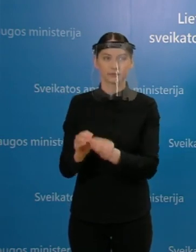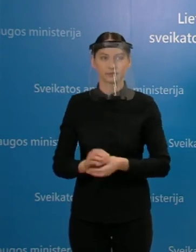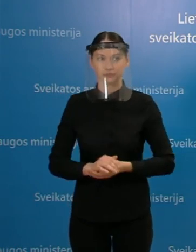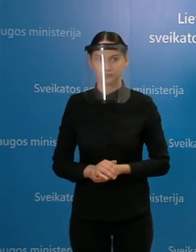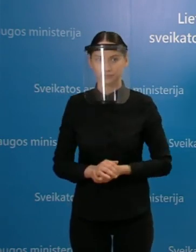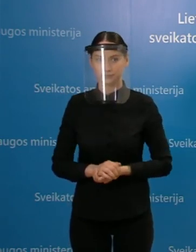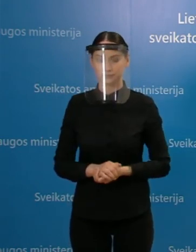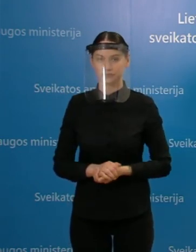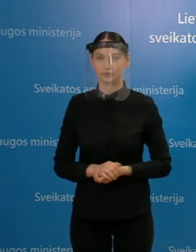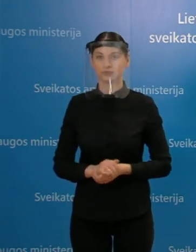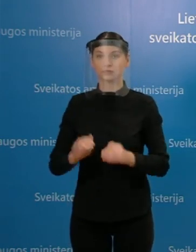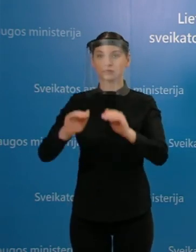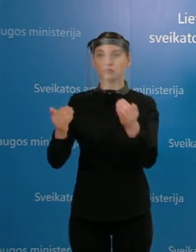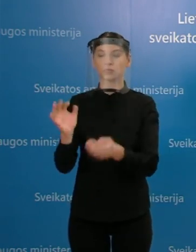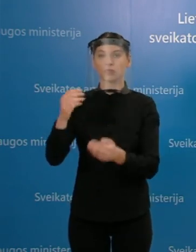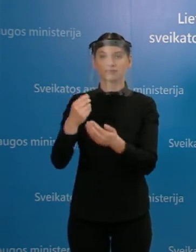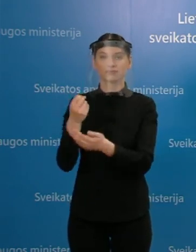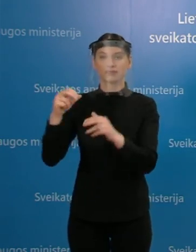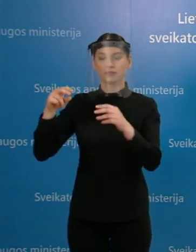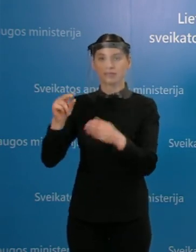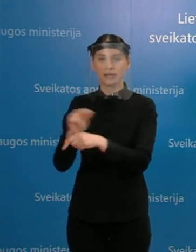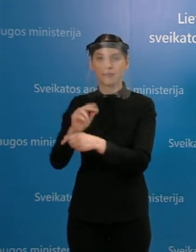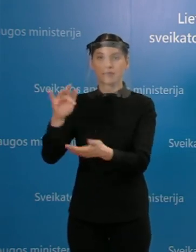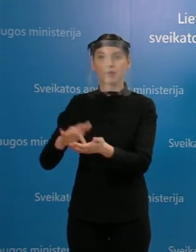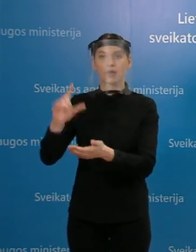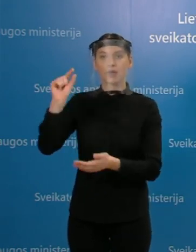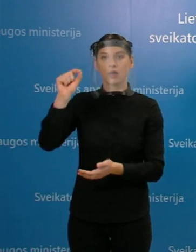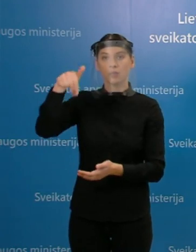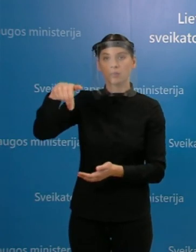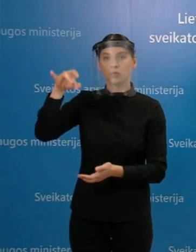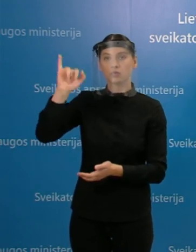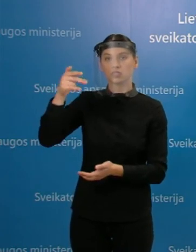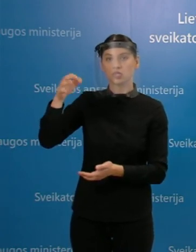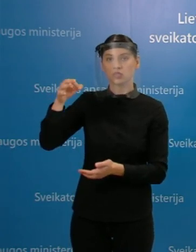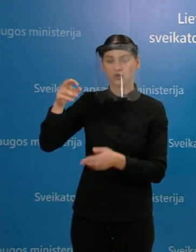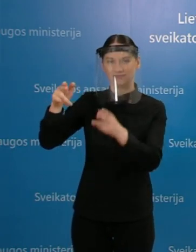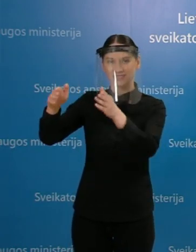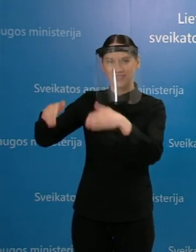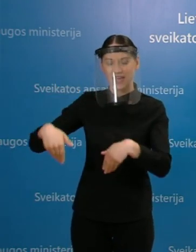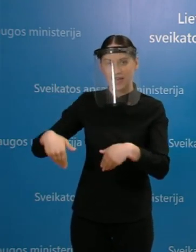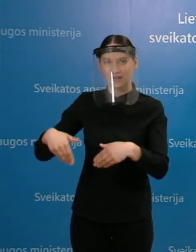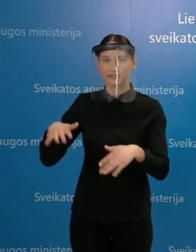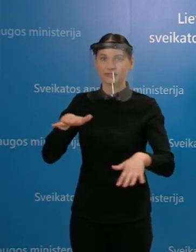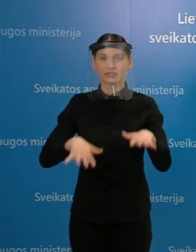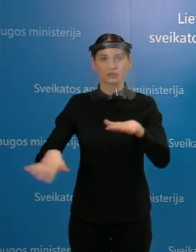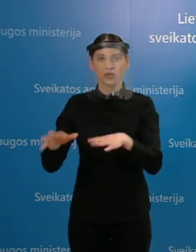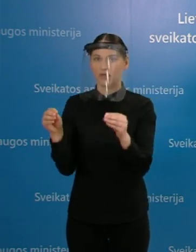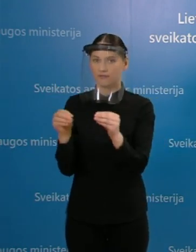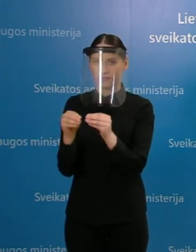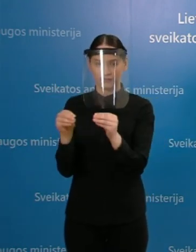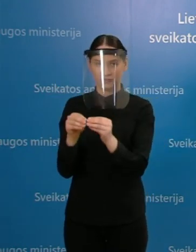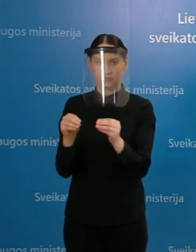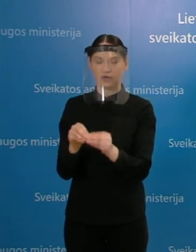Labai trumpai apie pušino kelią, rehabilitacijos centras pušino kelias. Situacija nėra pakitusi dėl sustirgymų.